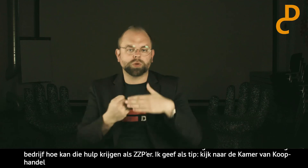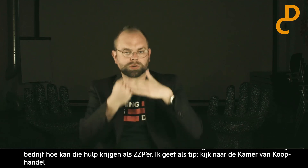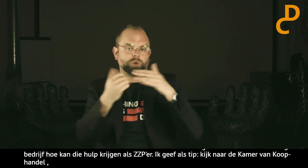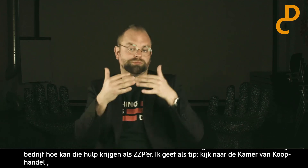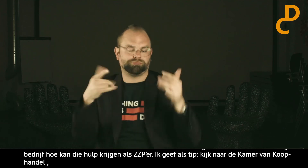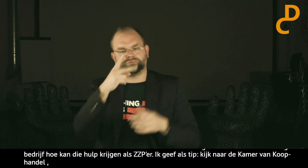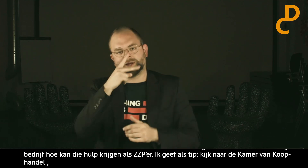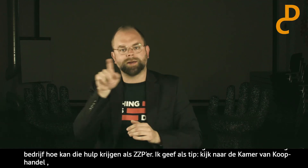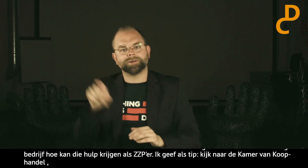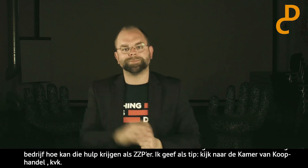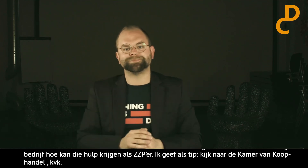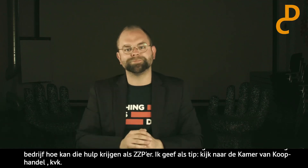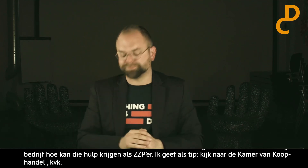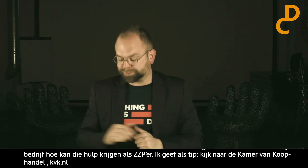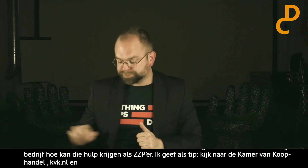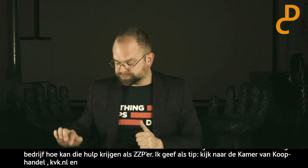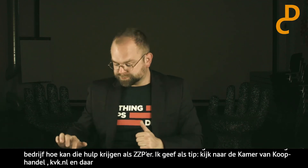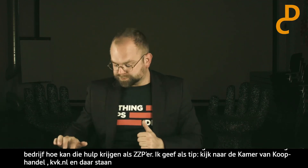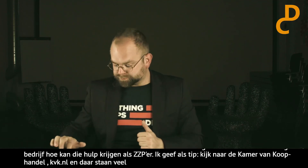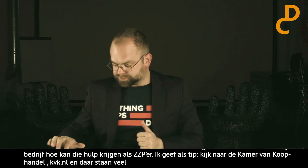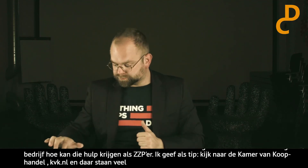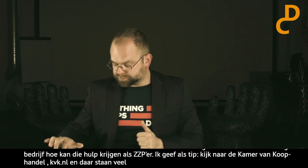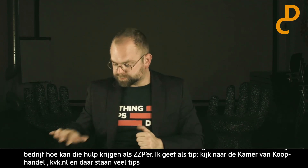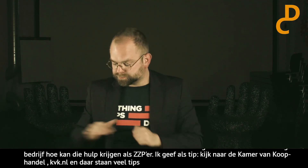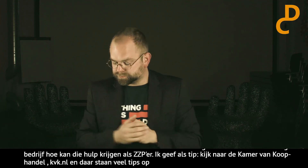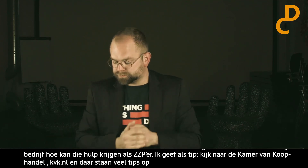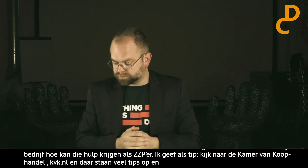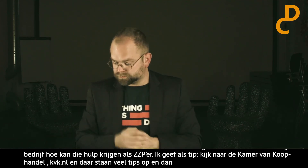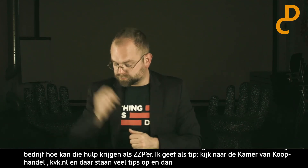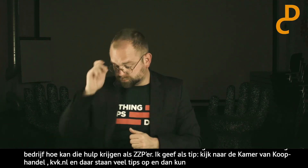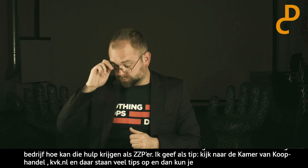op. En ook kijken hoe je hulp kan krijgen bij de aanvraag van de ondersteuning.